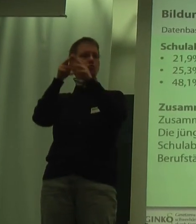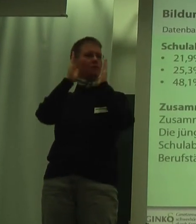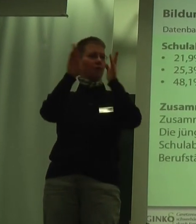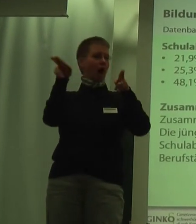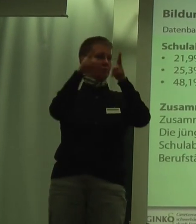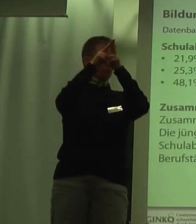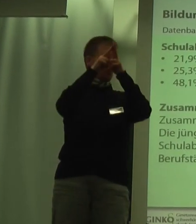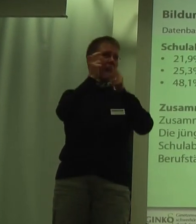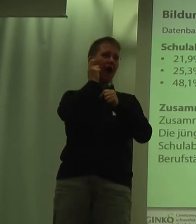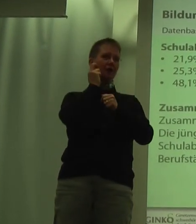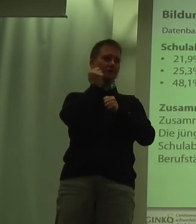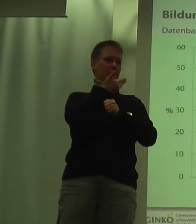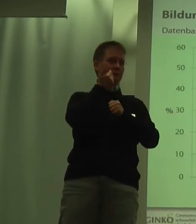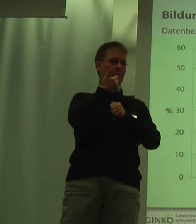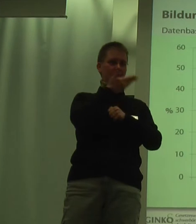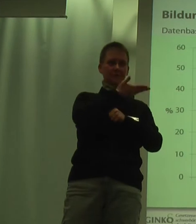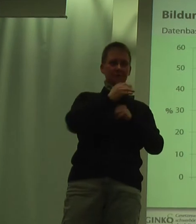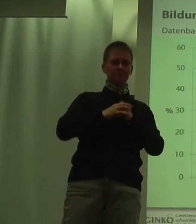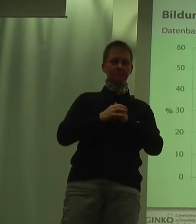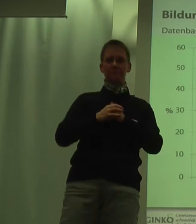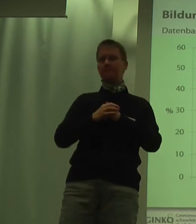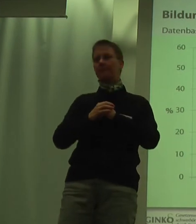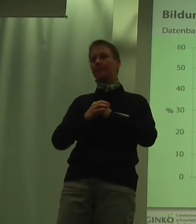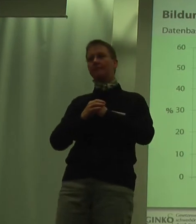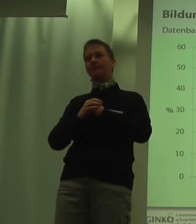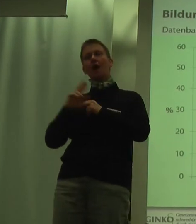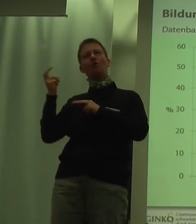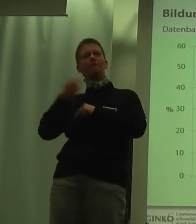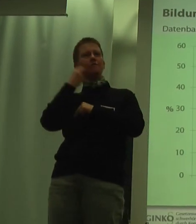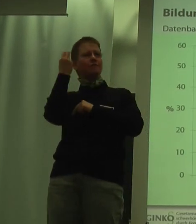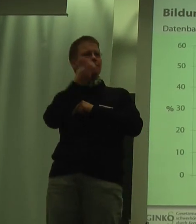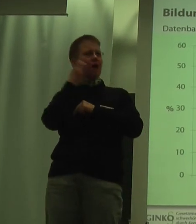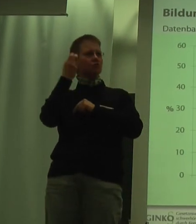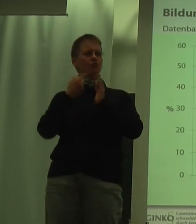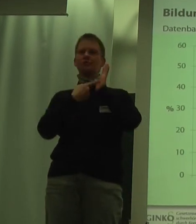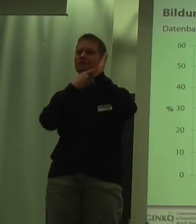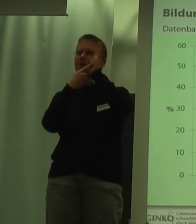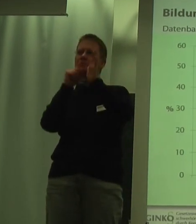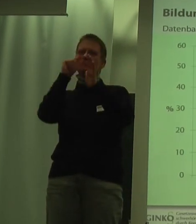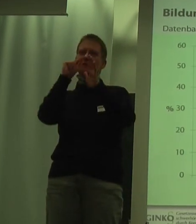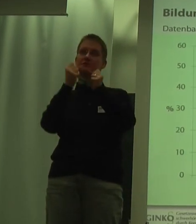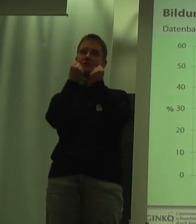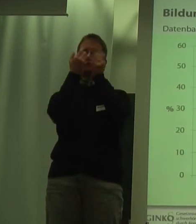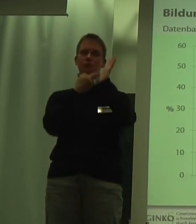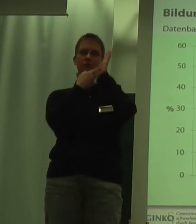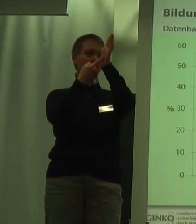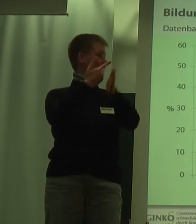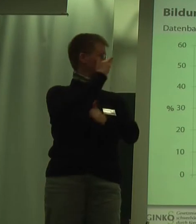als die älteren Berufstätigen. Wir haben versucht, Ihnen das hier mal ein bisschen zu verdeutlichen. Wenn Sie